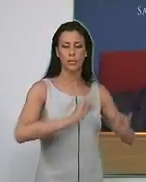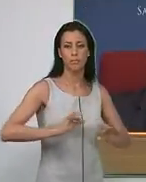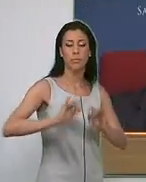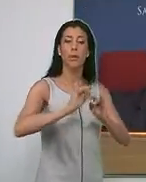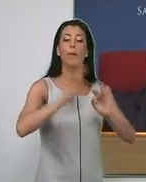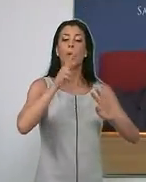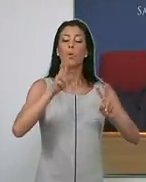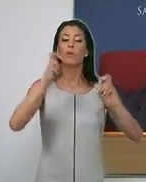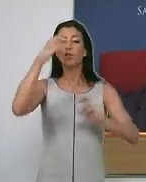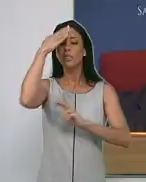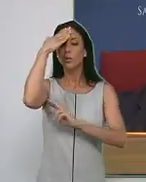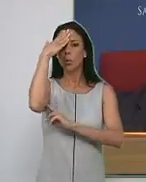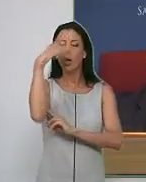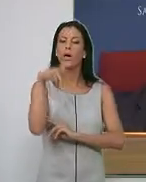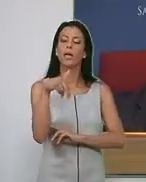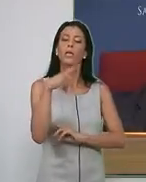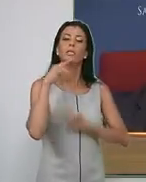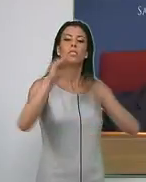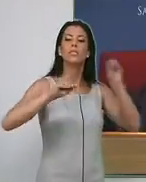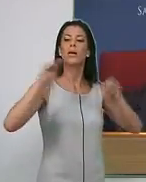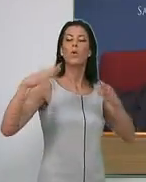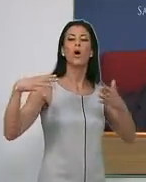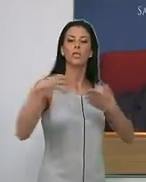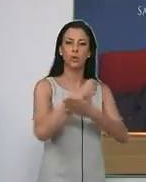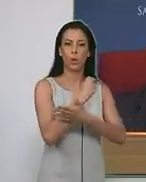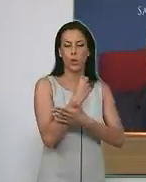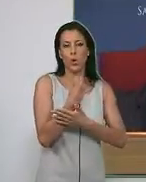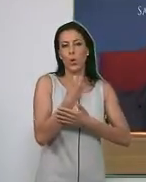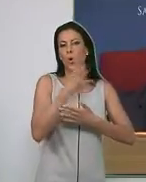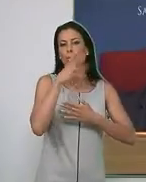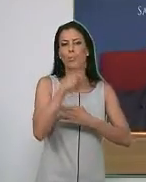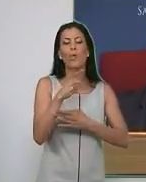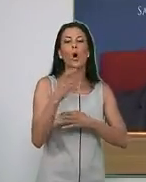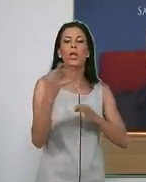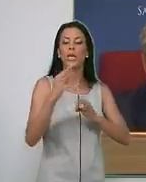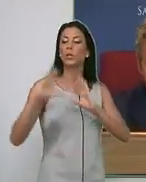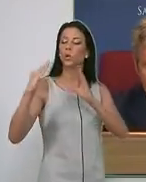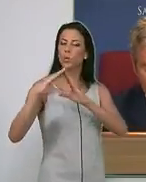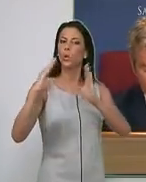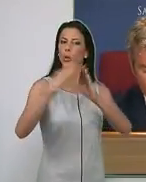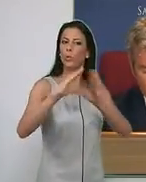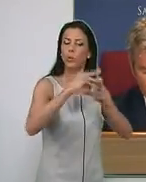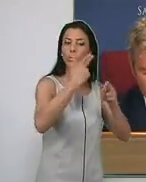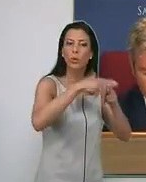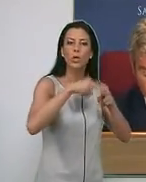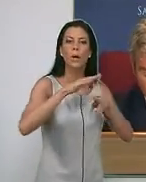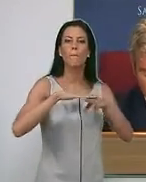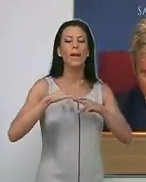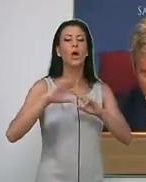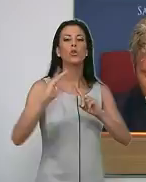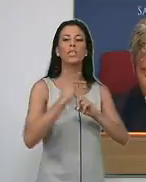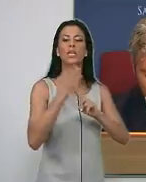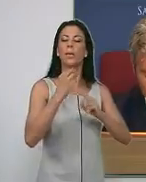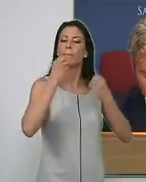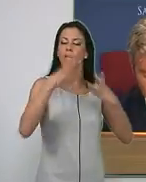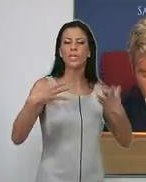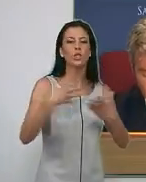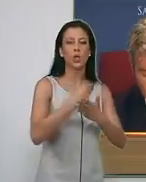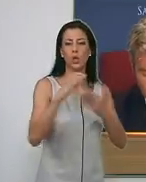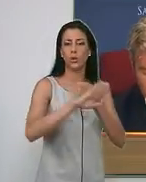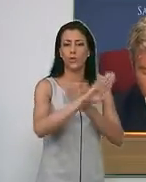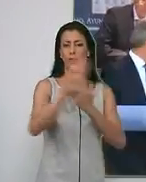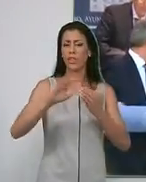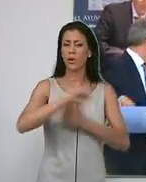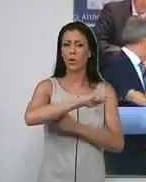nuevo titular del ente mancomunado llamó a la unidad de todos los partidos políticos... ...para lograr el bien de todos los vecinos de la comarca... ...y